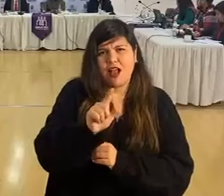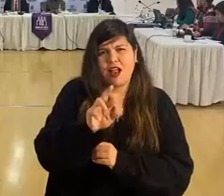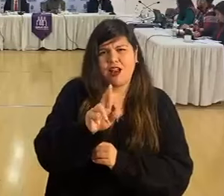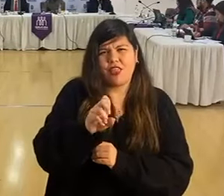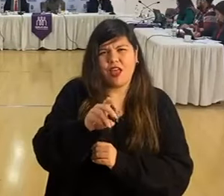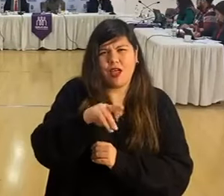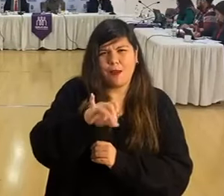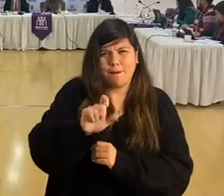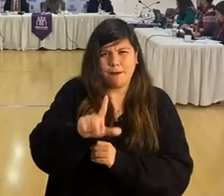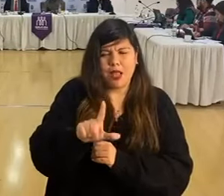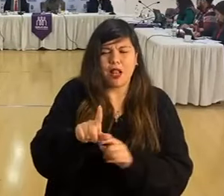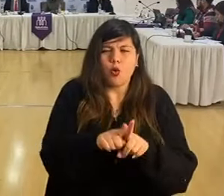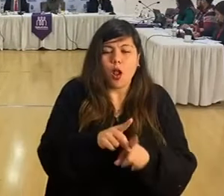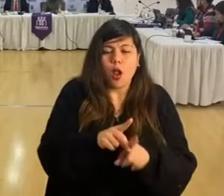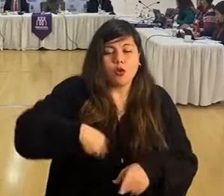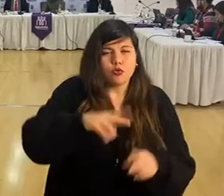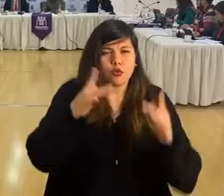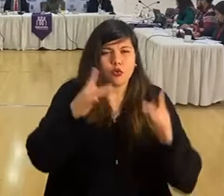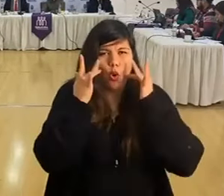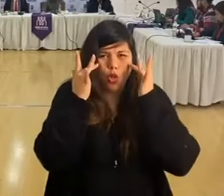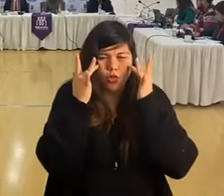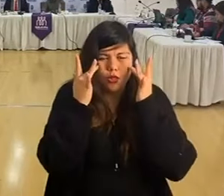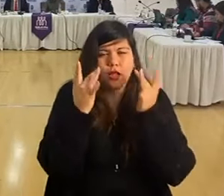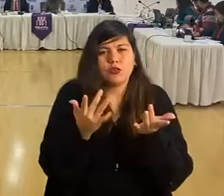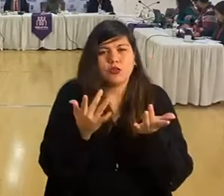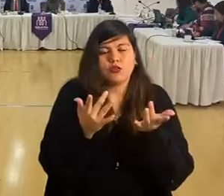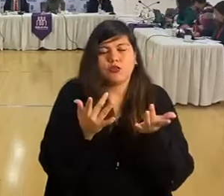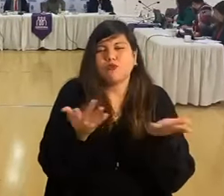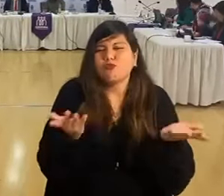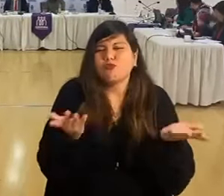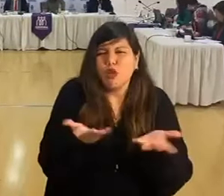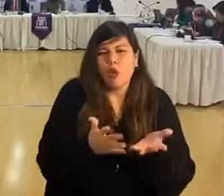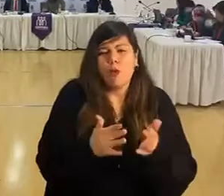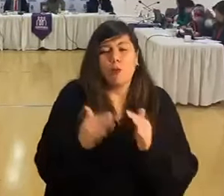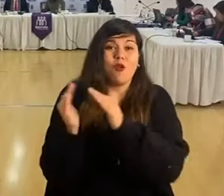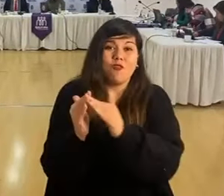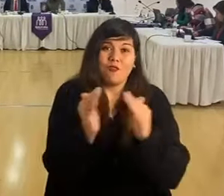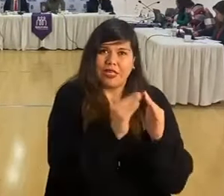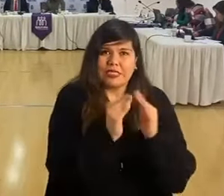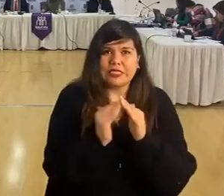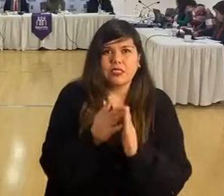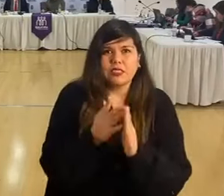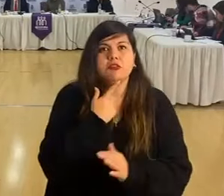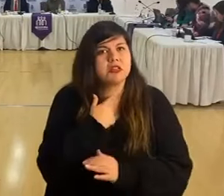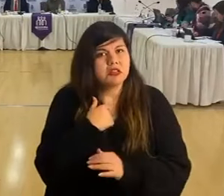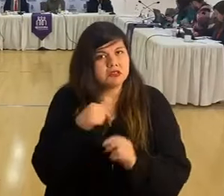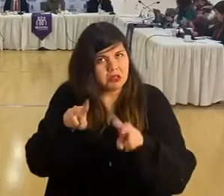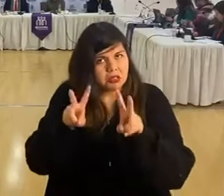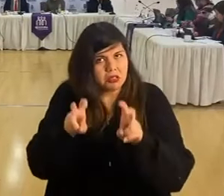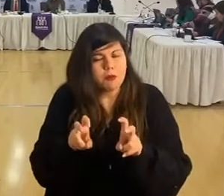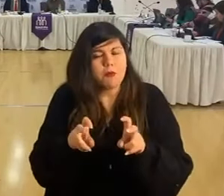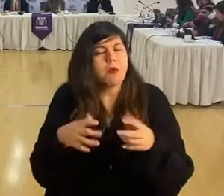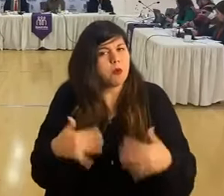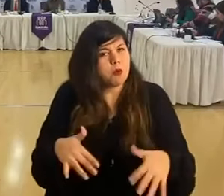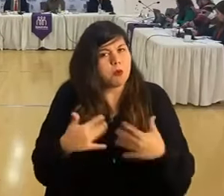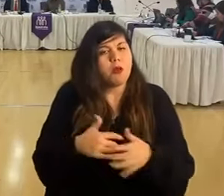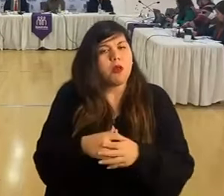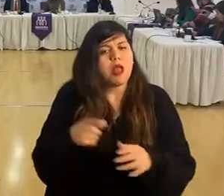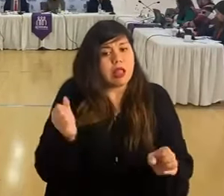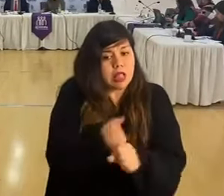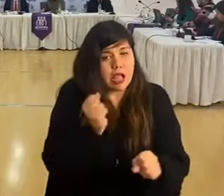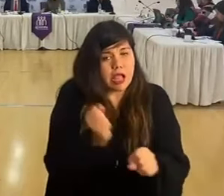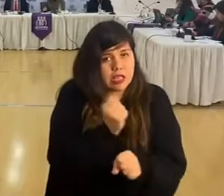estamos bastante contentos también por todos los vecinos que están interesados en esos